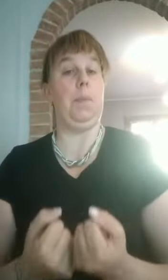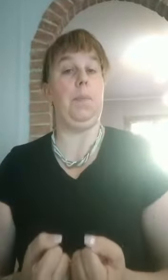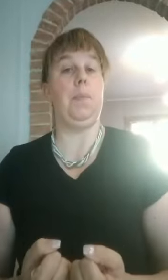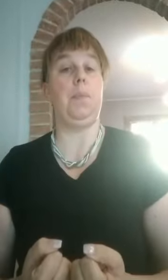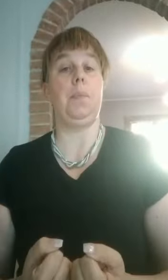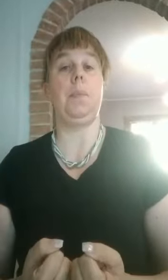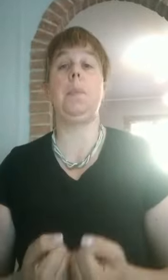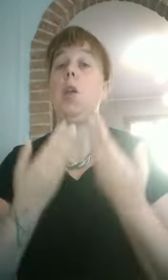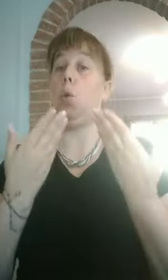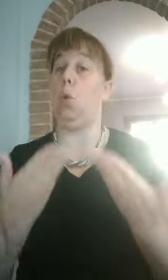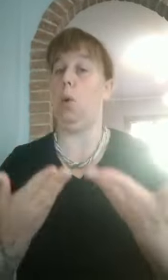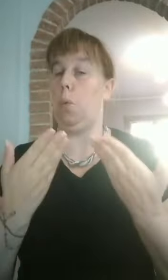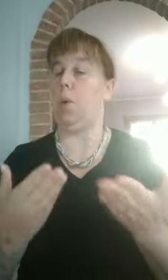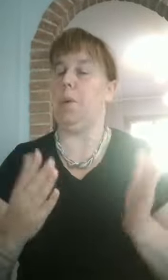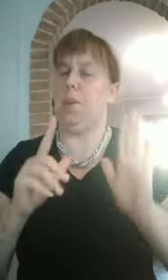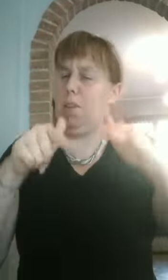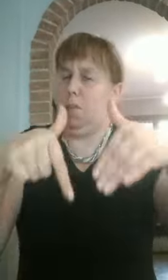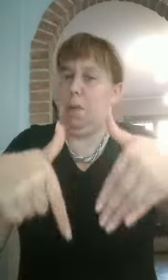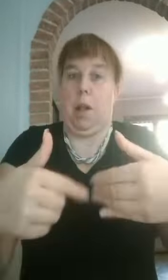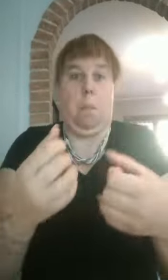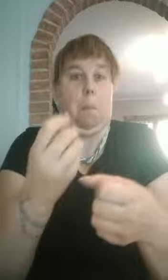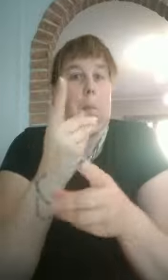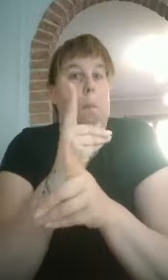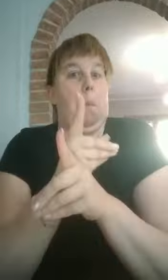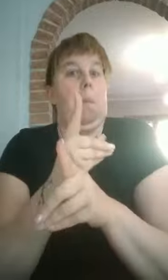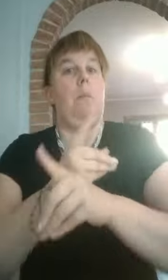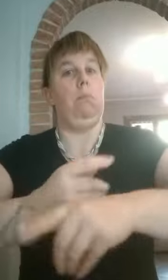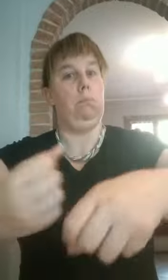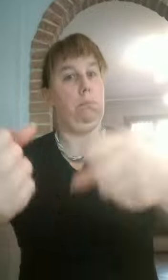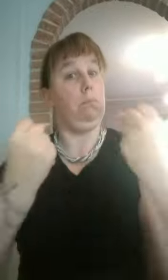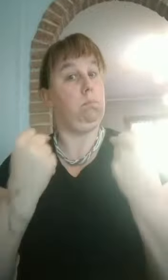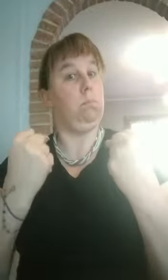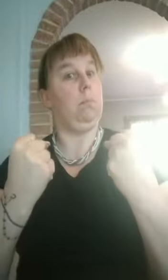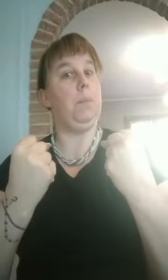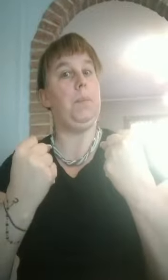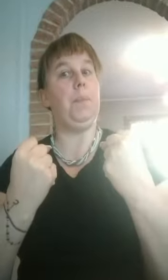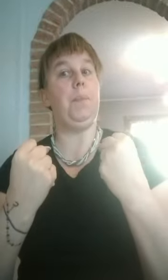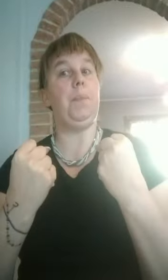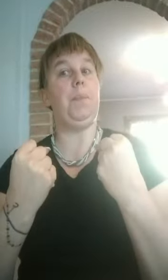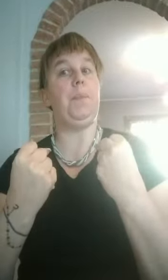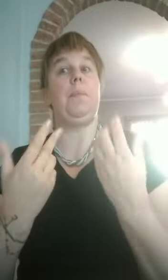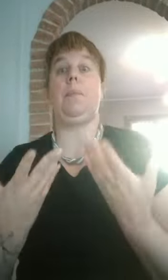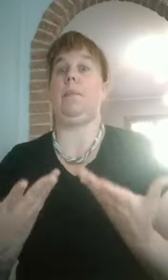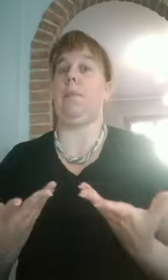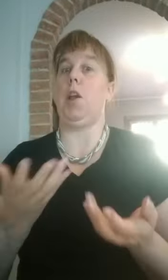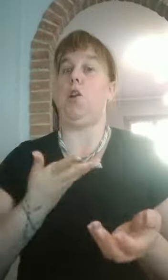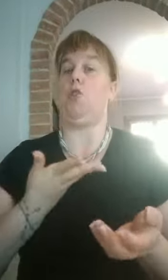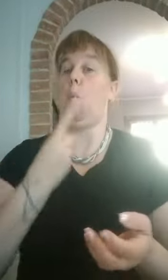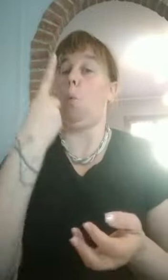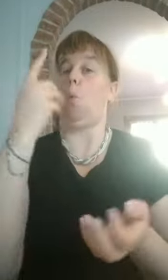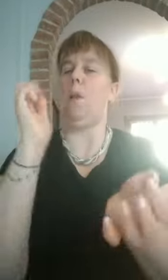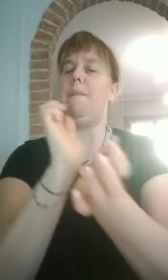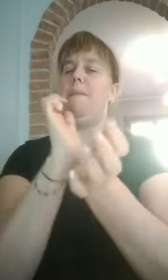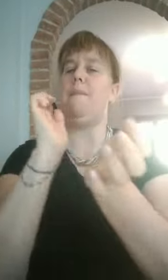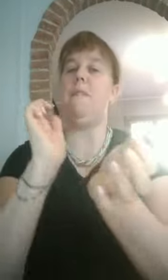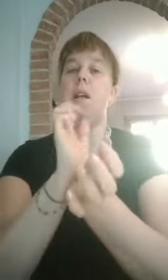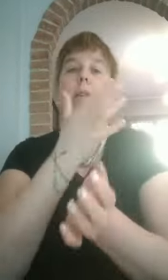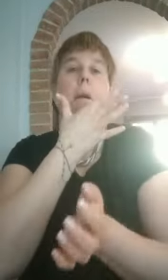dovete essere più carichi di sempre, perché dobbiamo prepararci per una festa speciale, per la festa